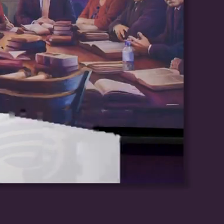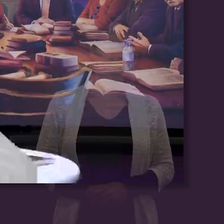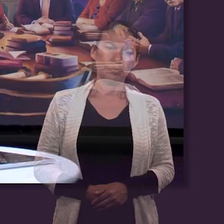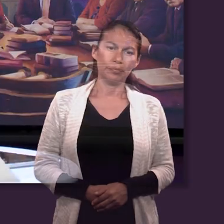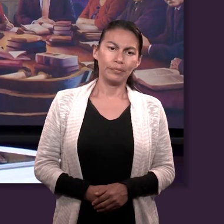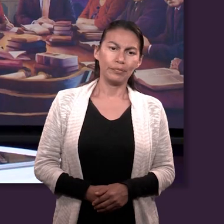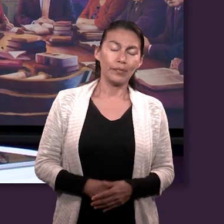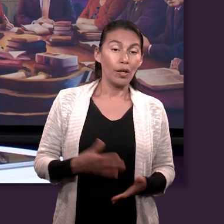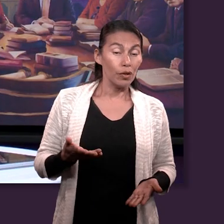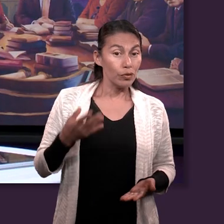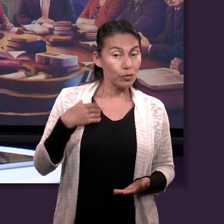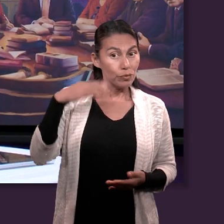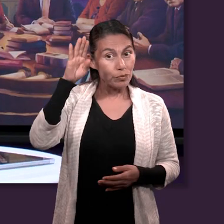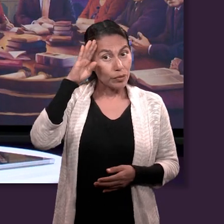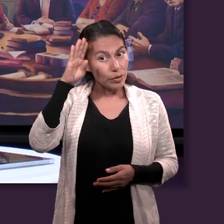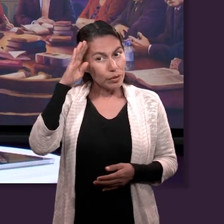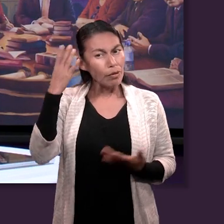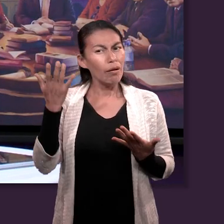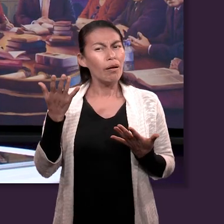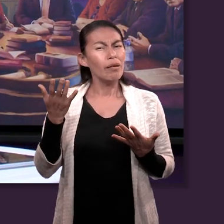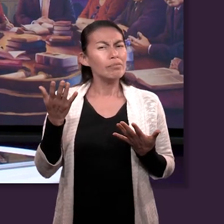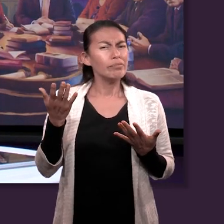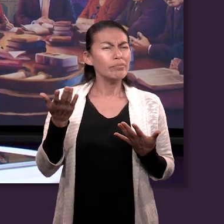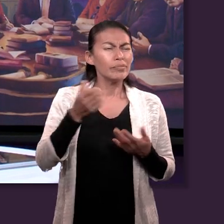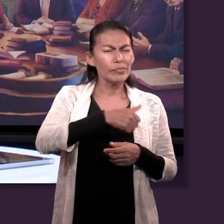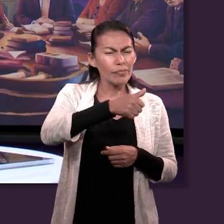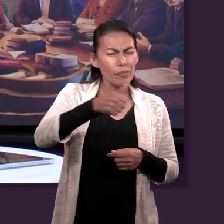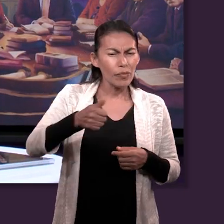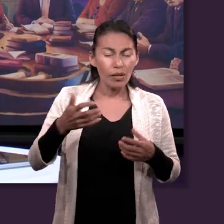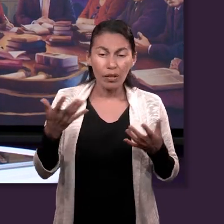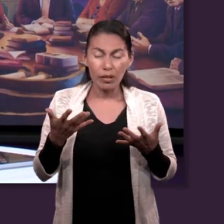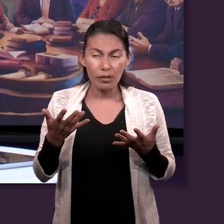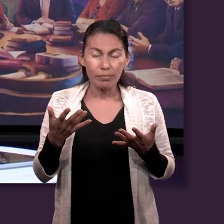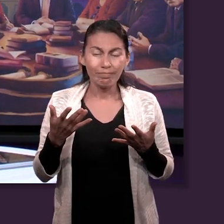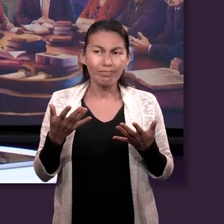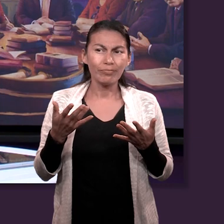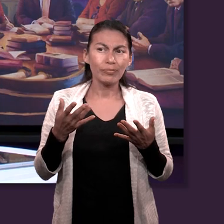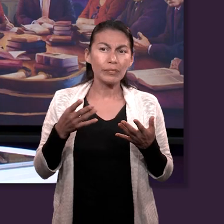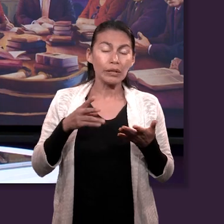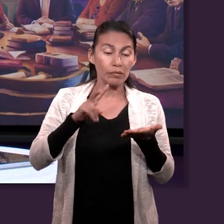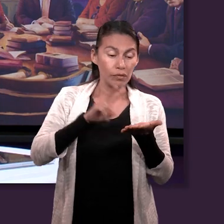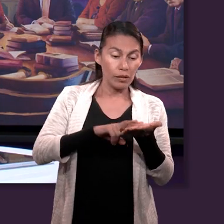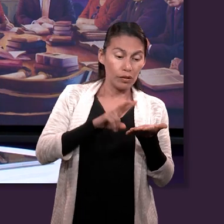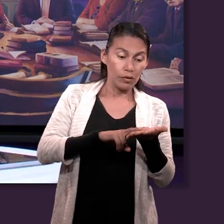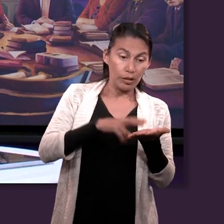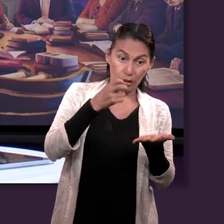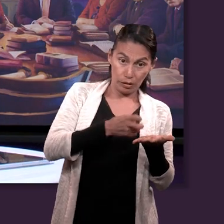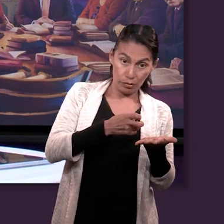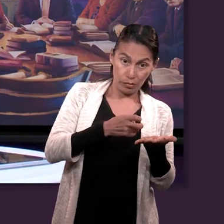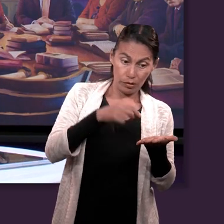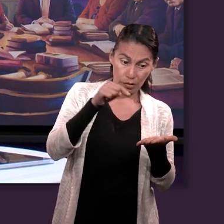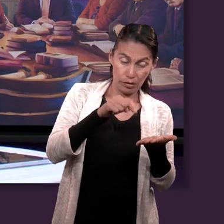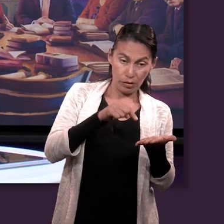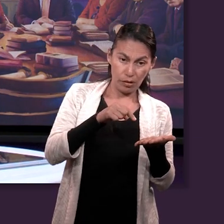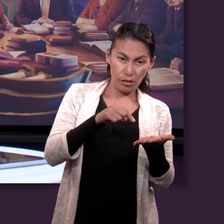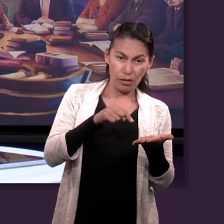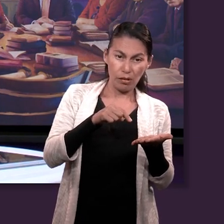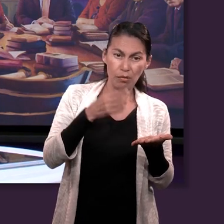Bien, pues creo que lo que necesitamos hacer es primero identificar esos principios que se encuentran en el